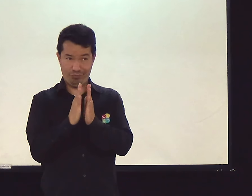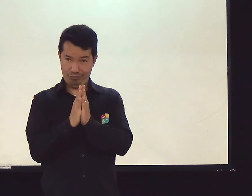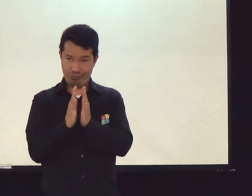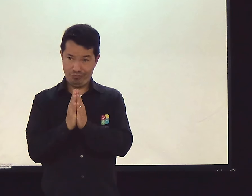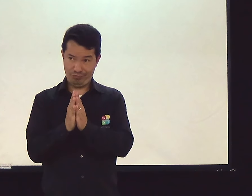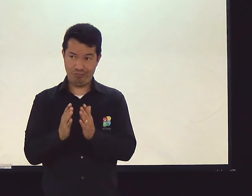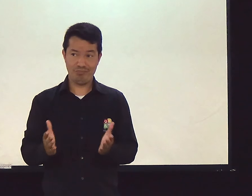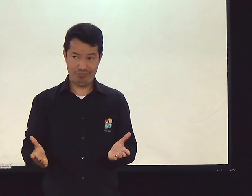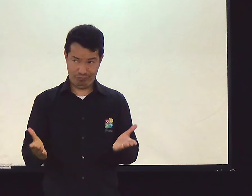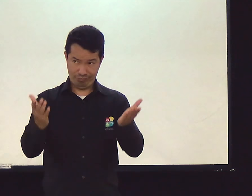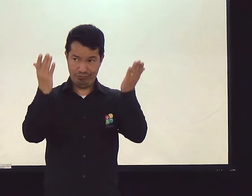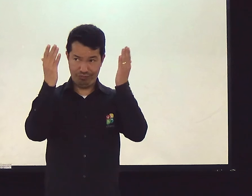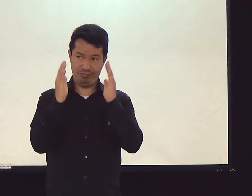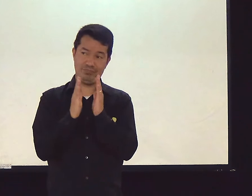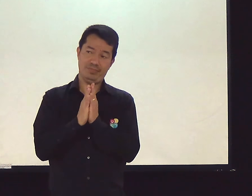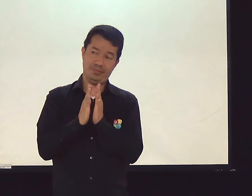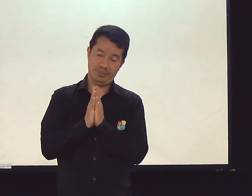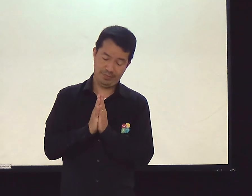Vamos orar? Fique em pé.